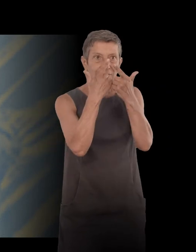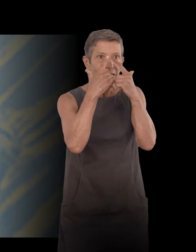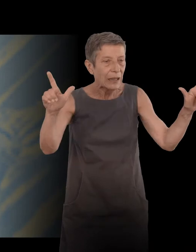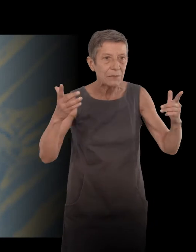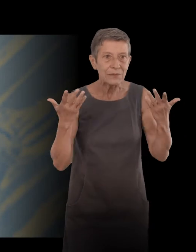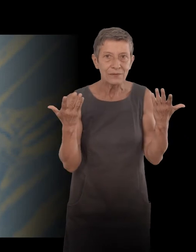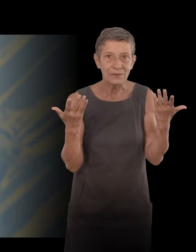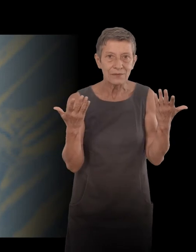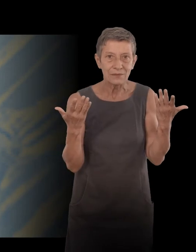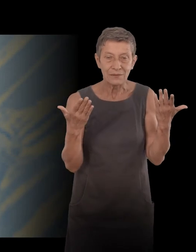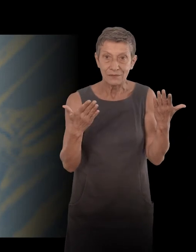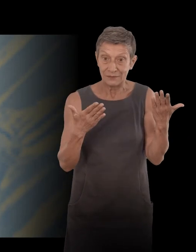interviewing a saint.